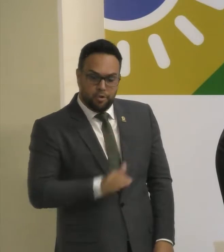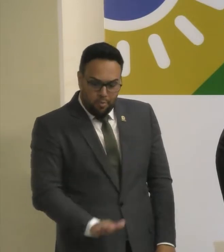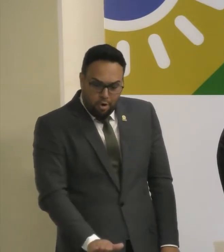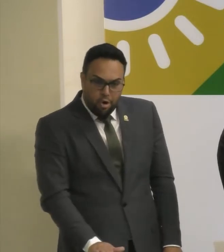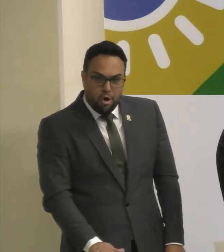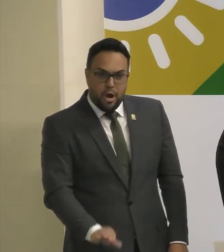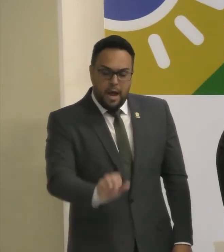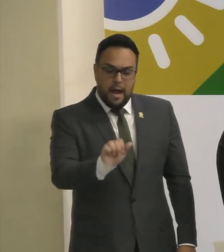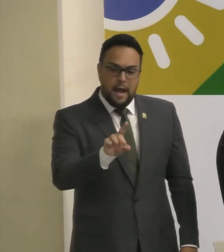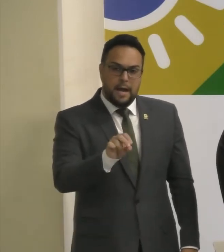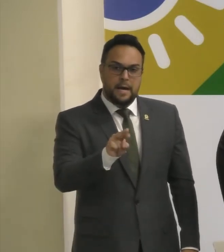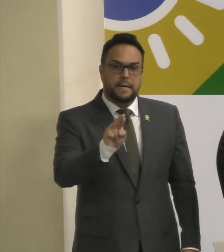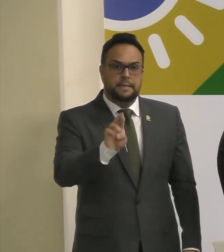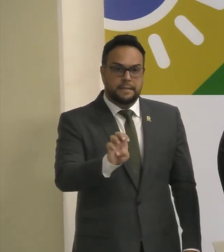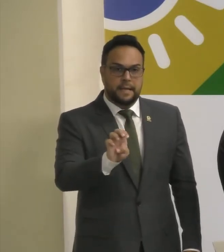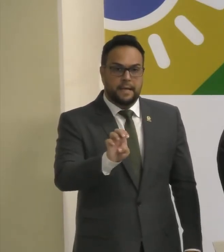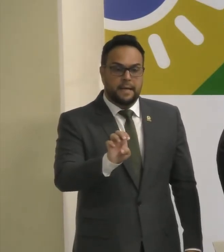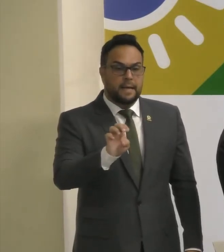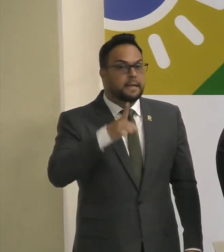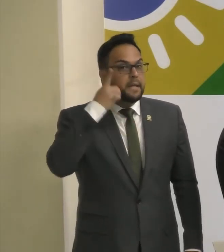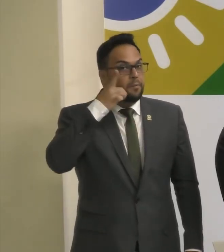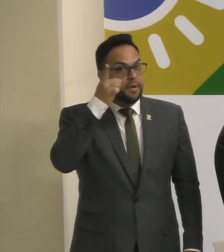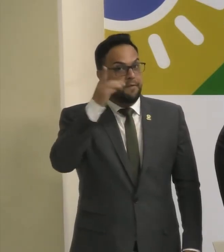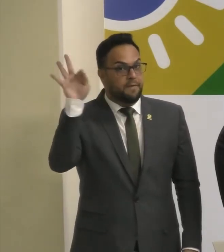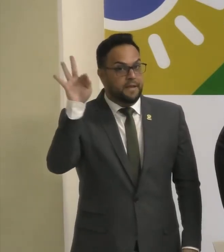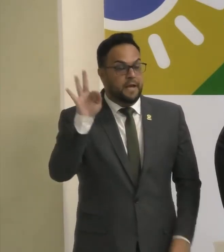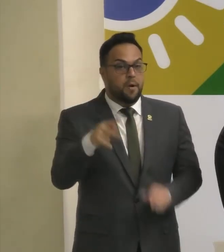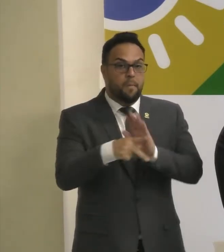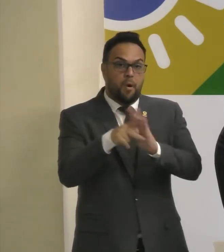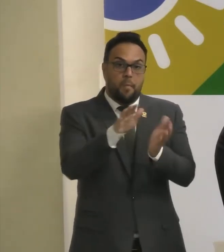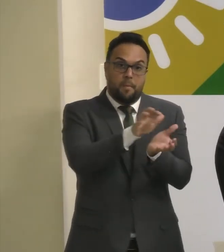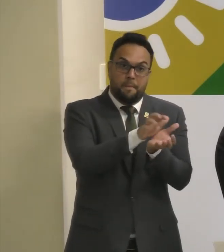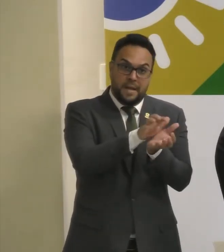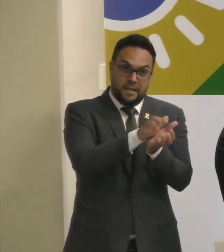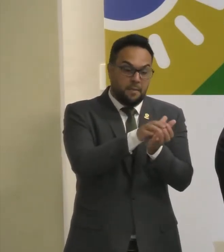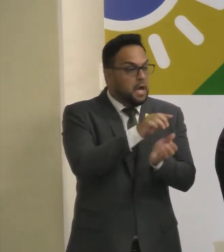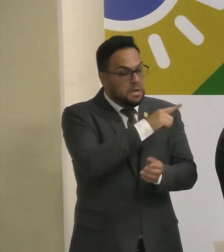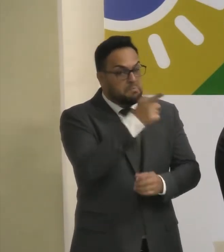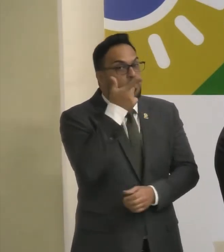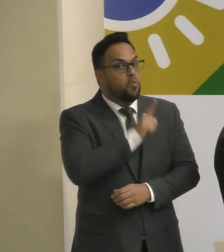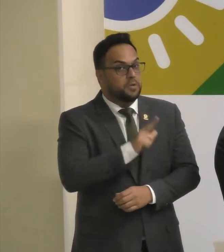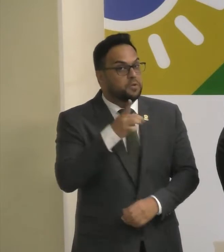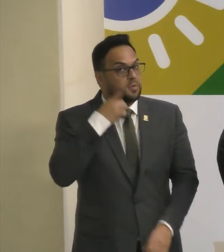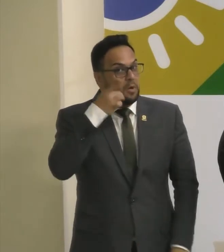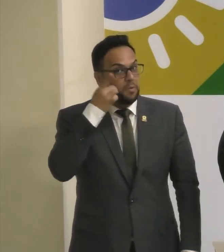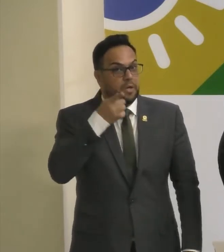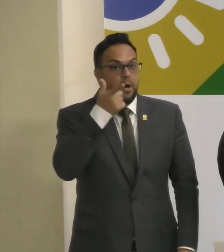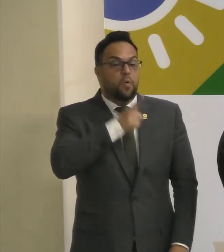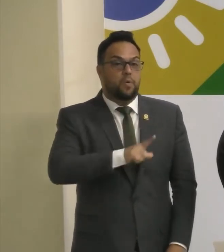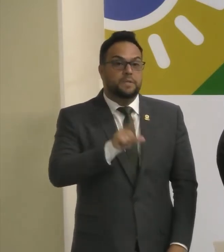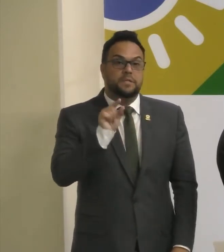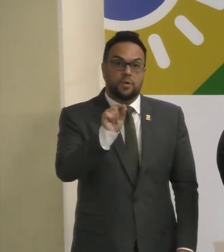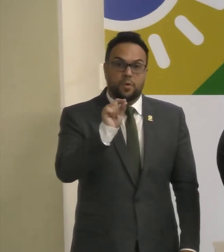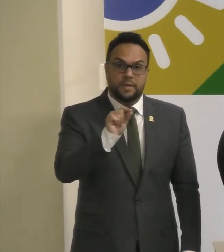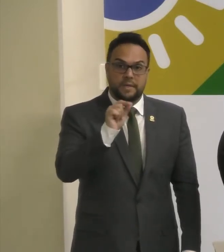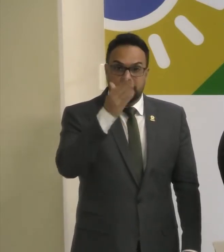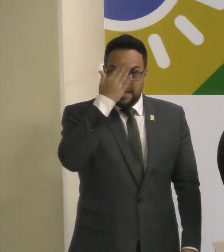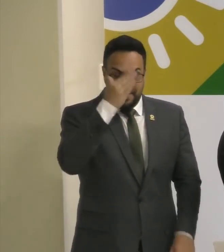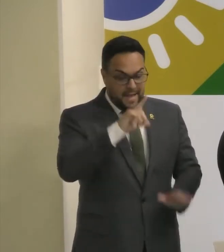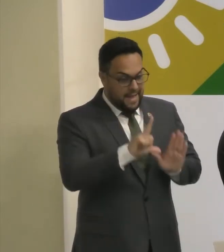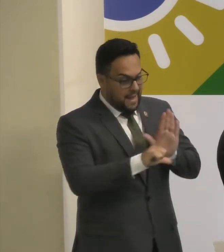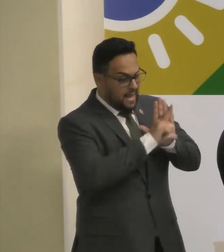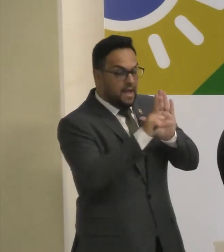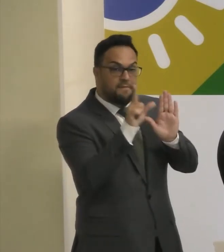Ferreira, deputado federal por Pernambuco, e André Ferreira conseguiu traduzir isso numa legislação